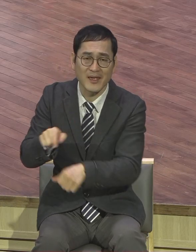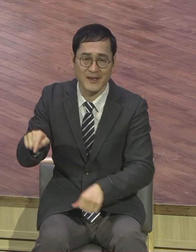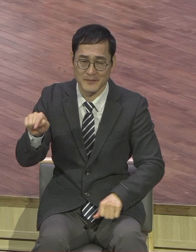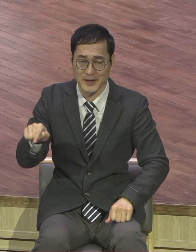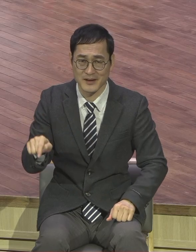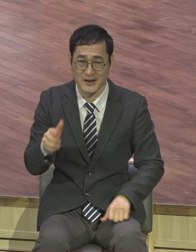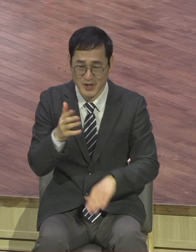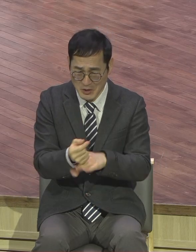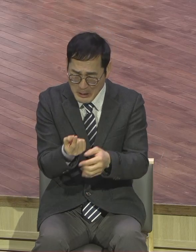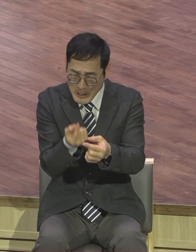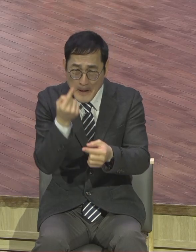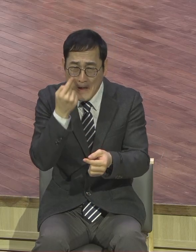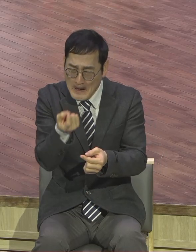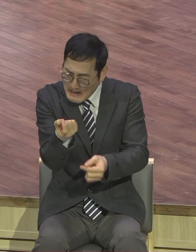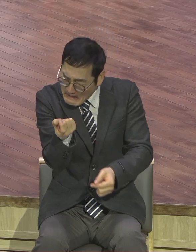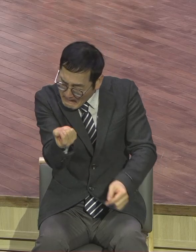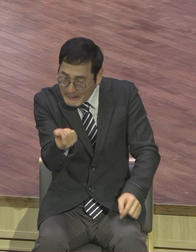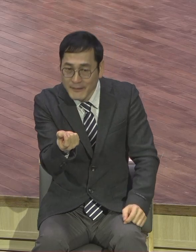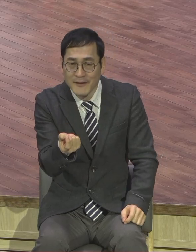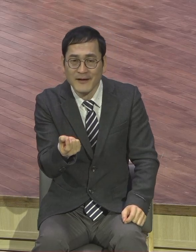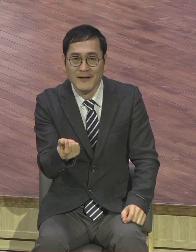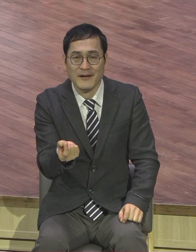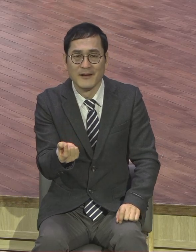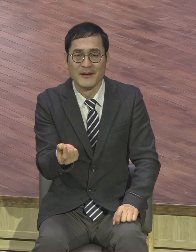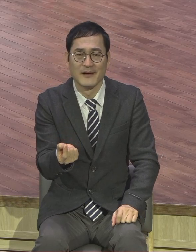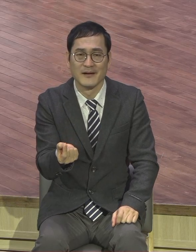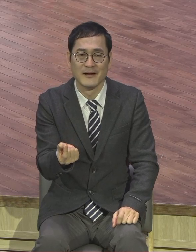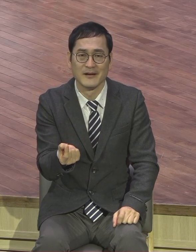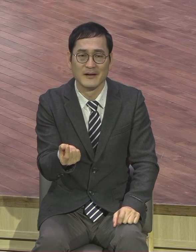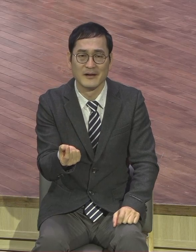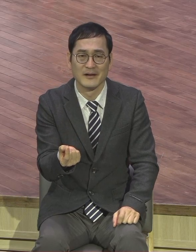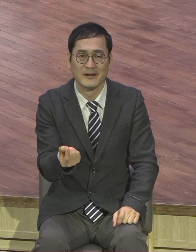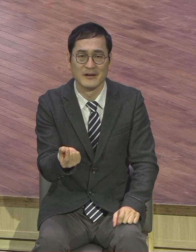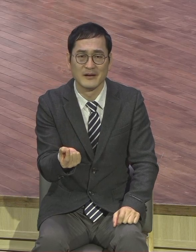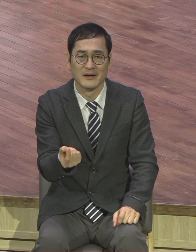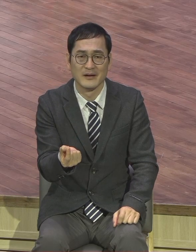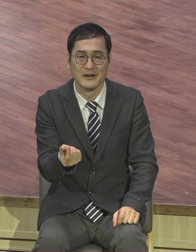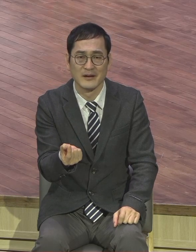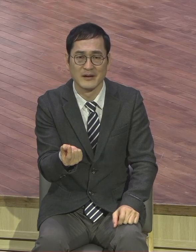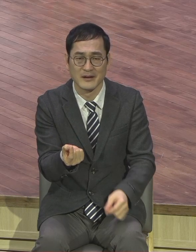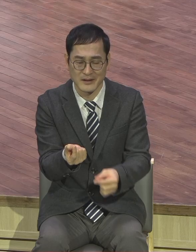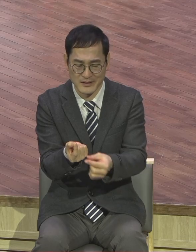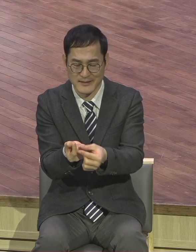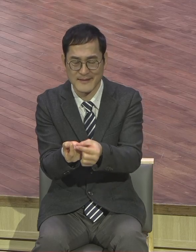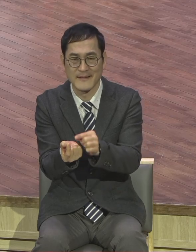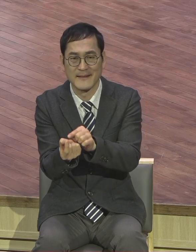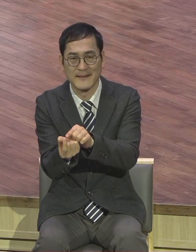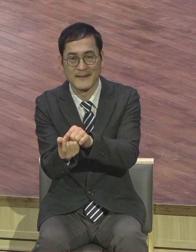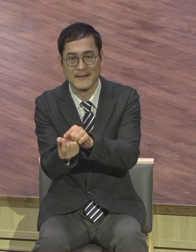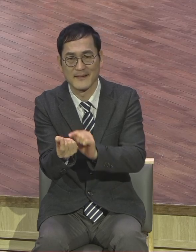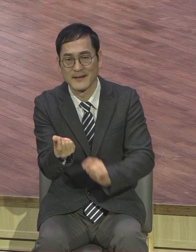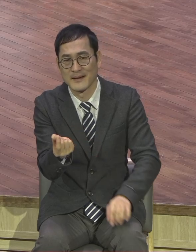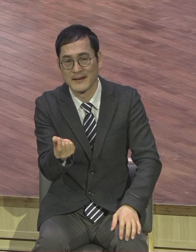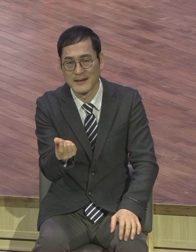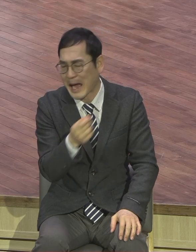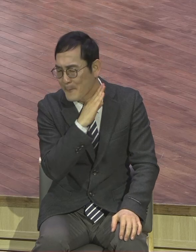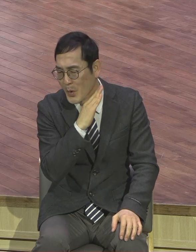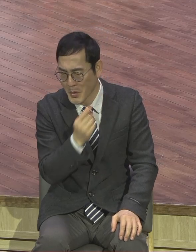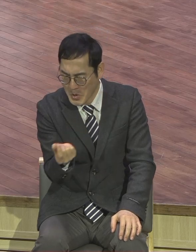깨알이죠. 깨알. 깨알이죠. 아주 작은 깨알. 그것보다 더 적어요. 그러니까 코팅이 왔는데